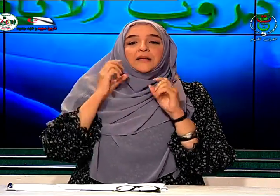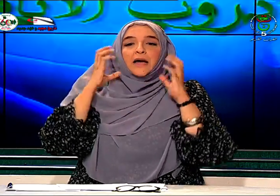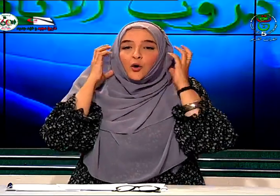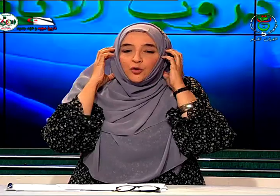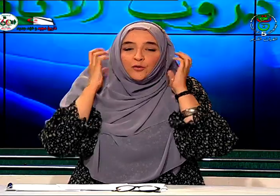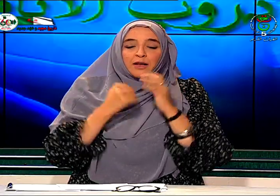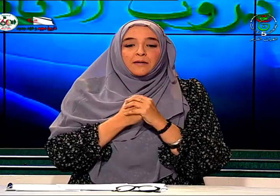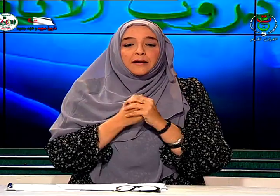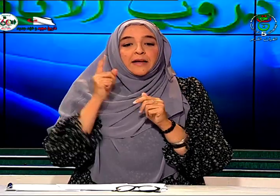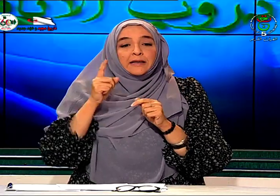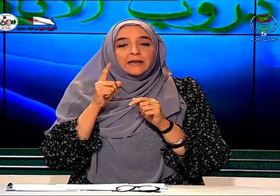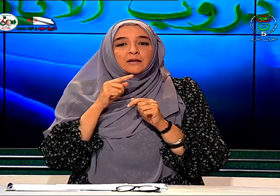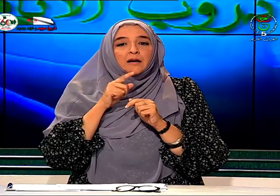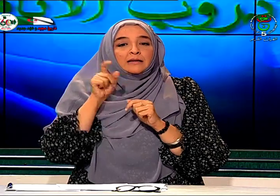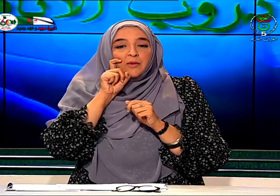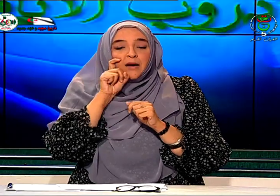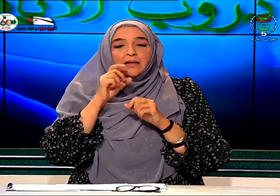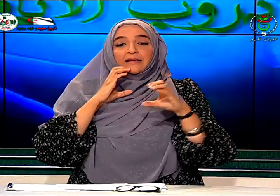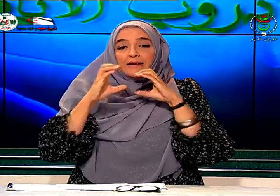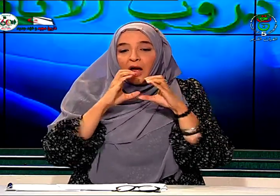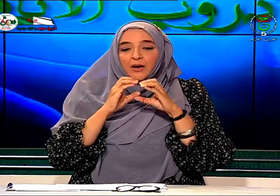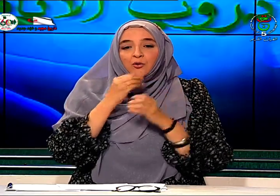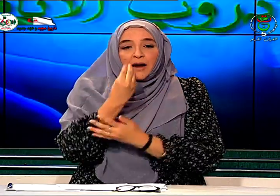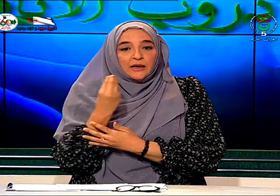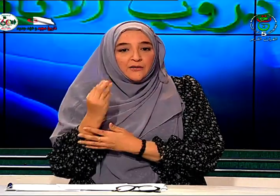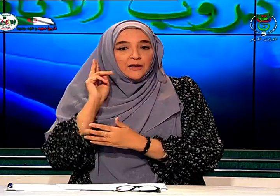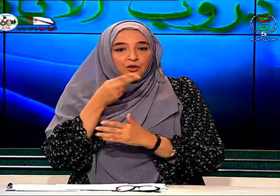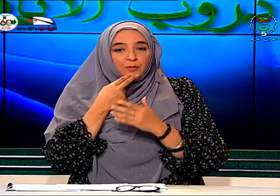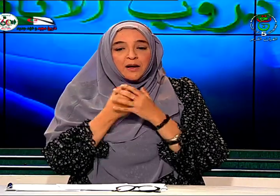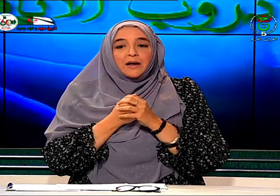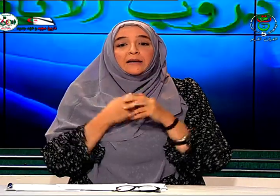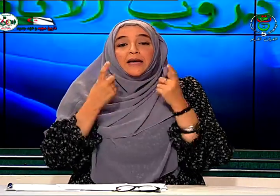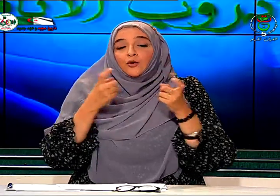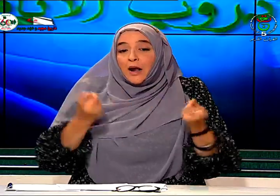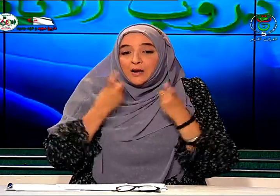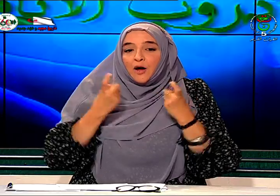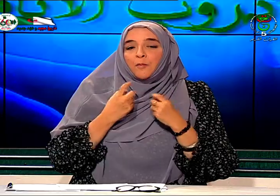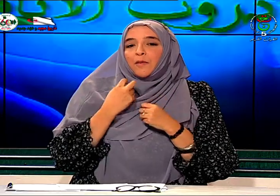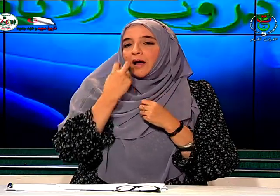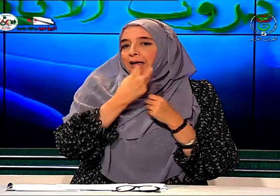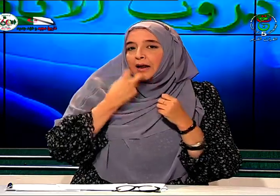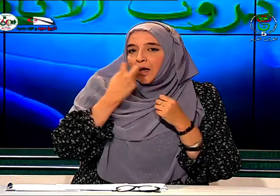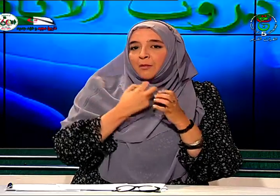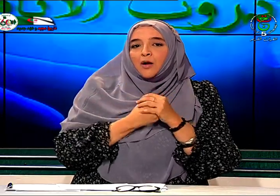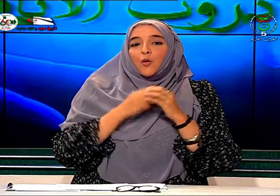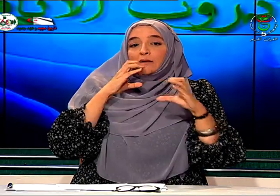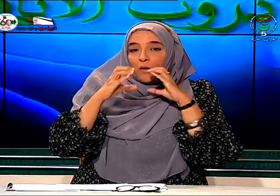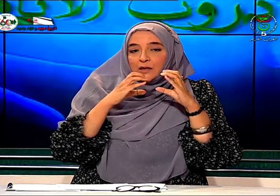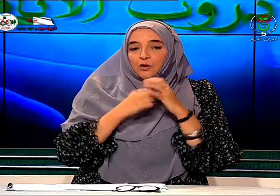الأرطفونيا يعني الطبيبة التي تتعامل مع الأطفال الصم كي تعلمهم الكلام والتواصل